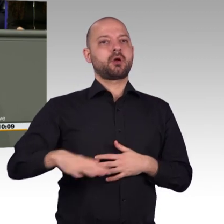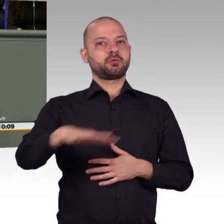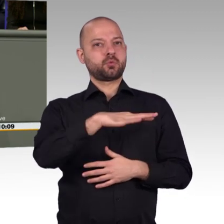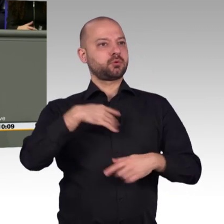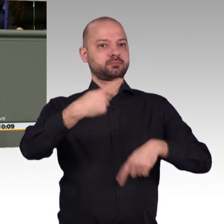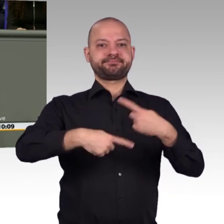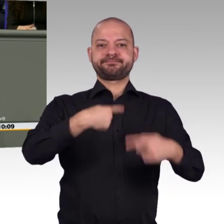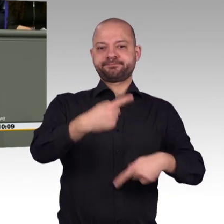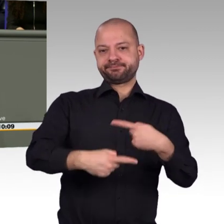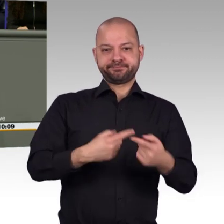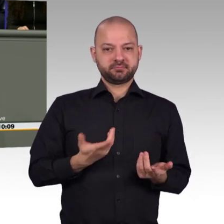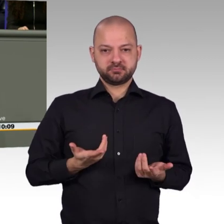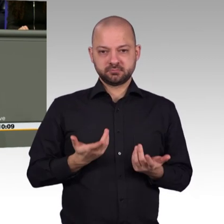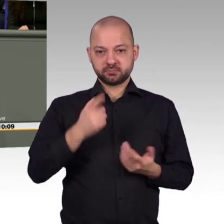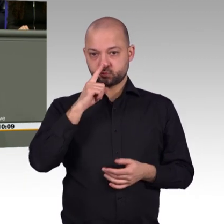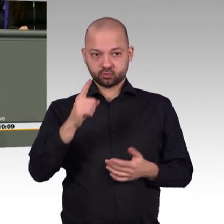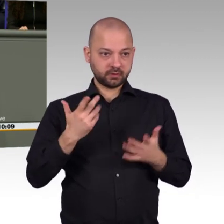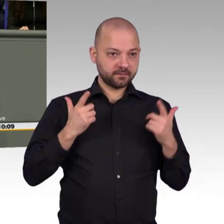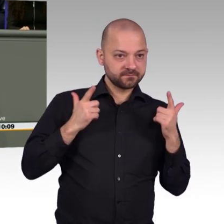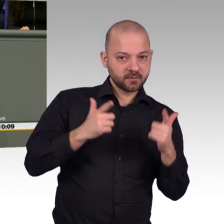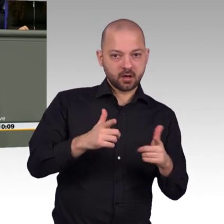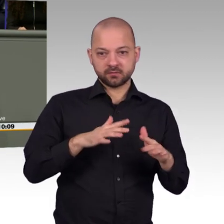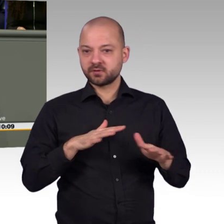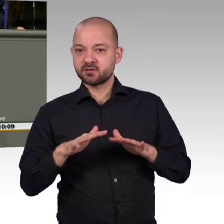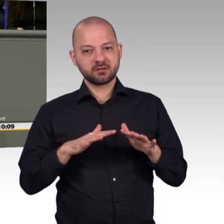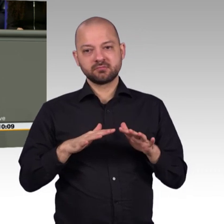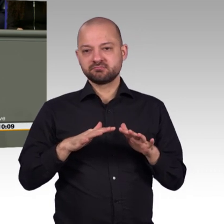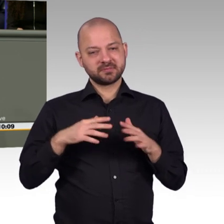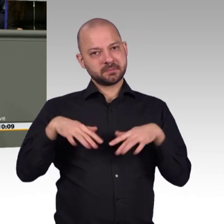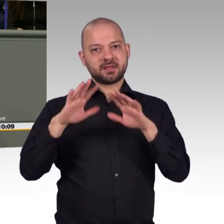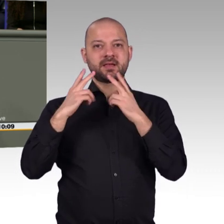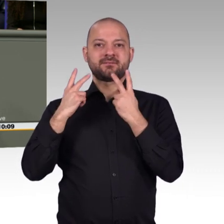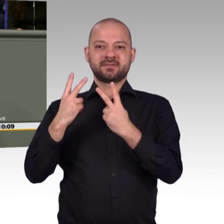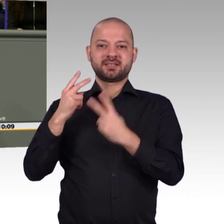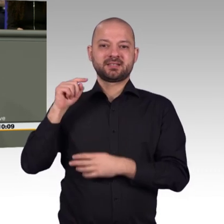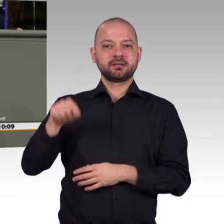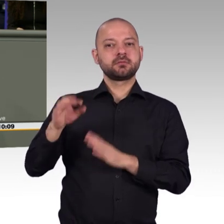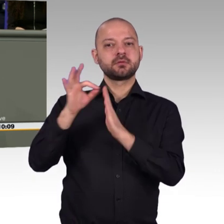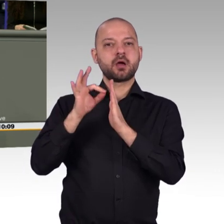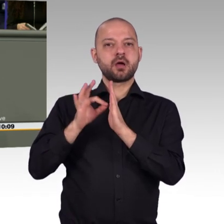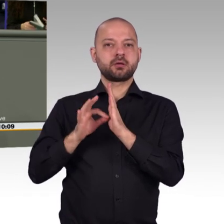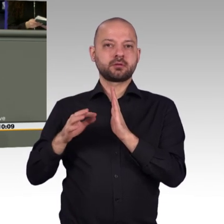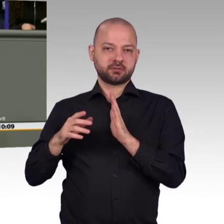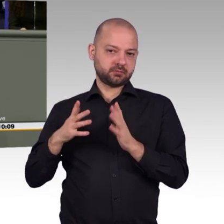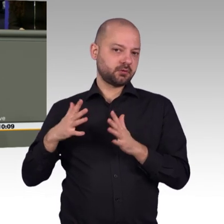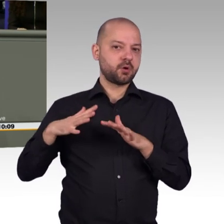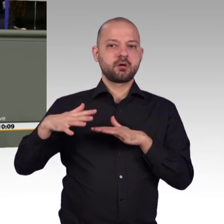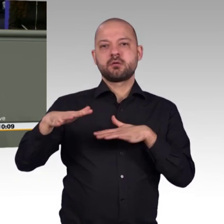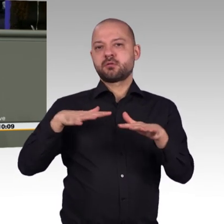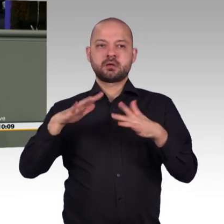Die Stadthalle hat sich auf den Weg gemacht und ist selbst aktiv geworden, wartet nicht auf Unternehmen, baut das Netz selbst flächendeckend